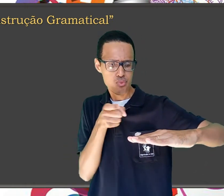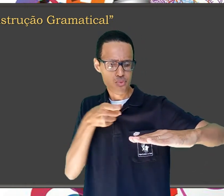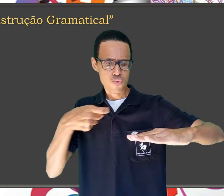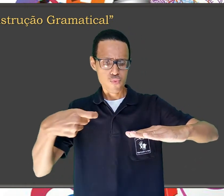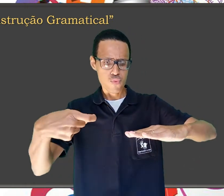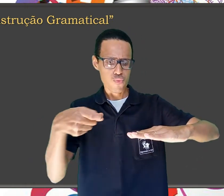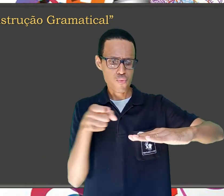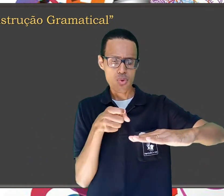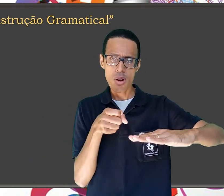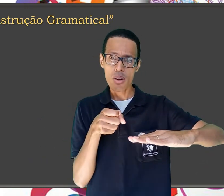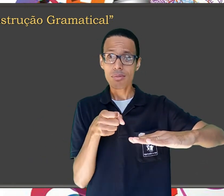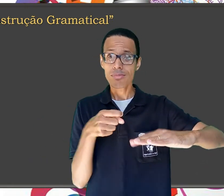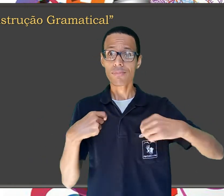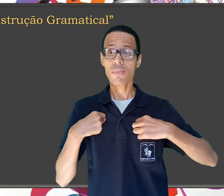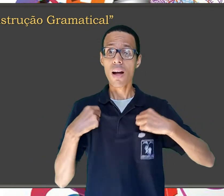A roupa?